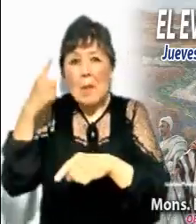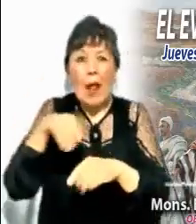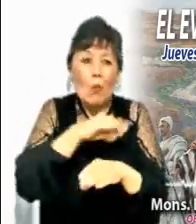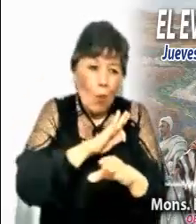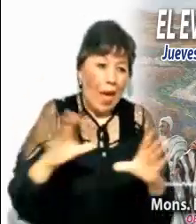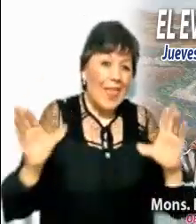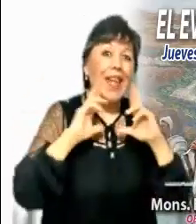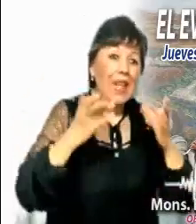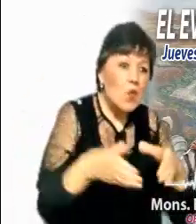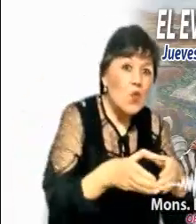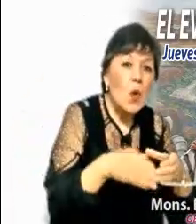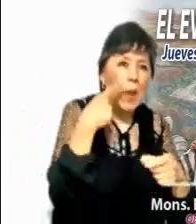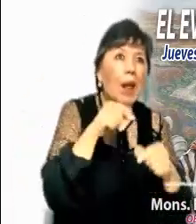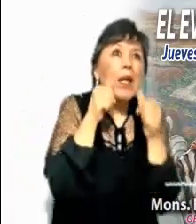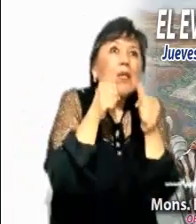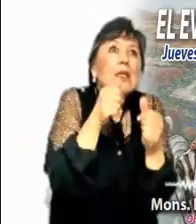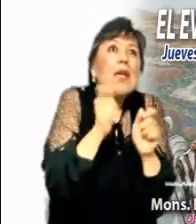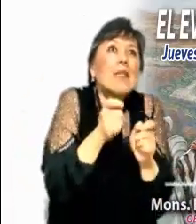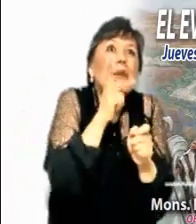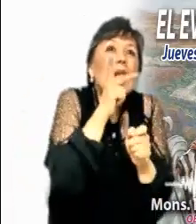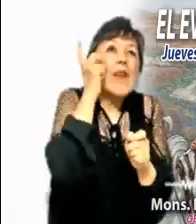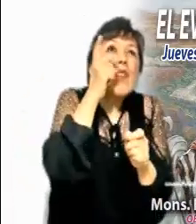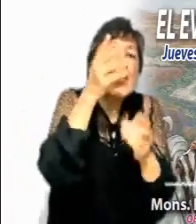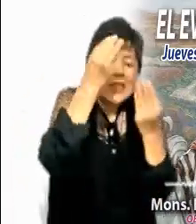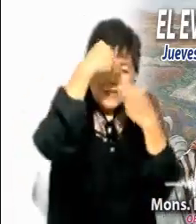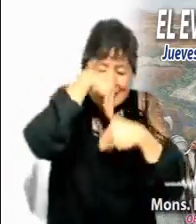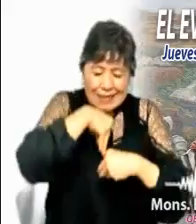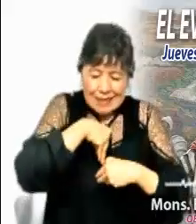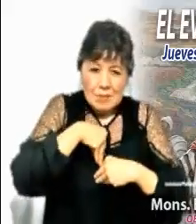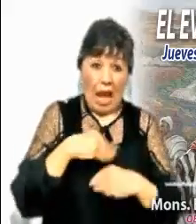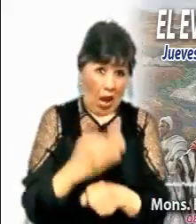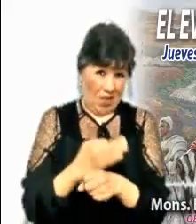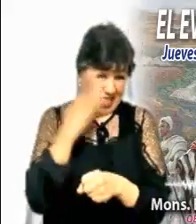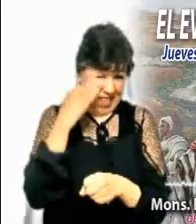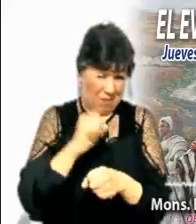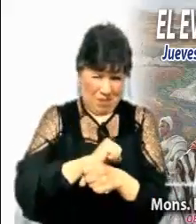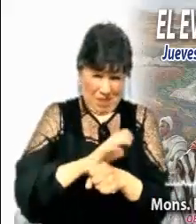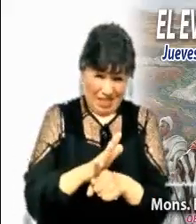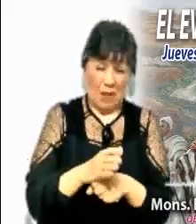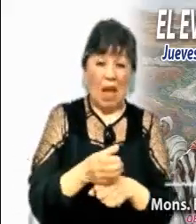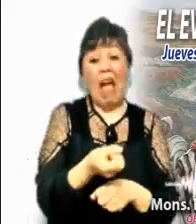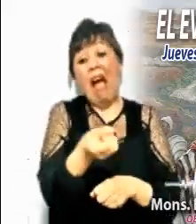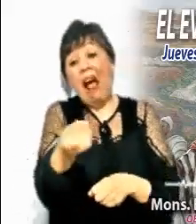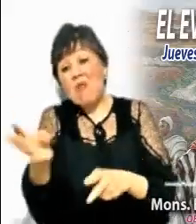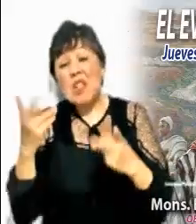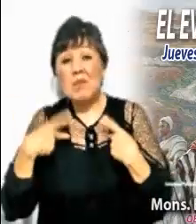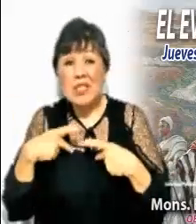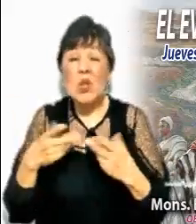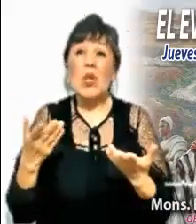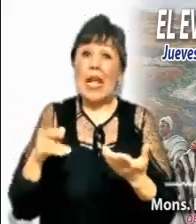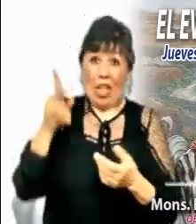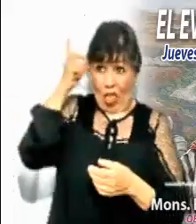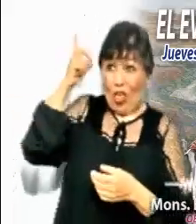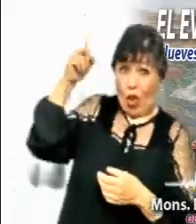para escuchar y vivir la Palabra. En este tiempo de pandemia, para muchas personas,